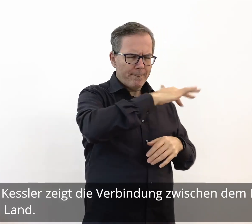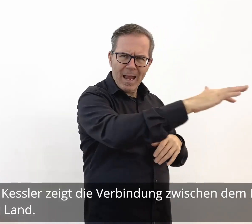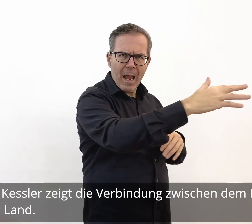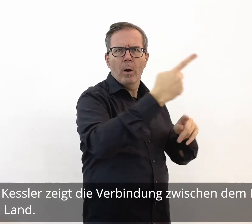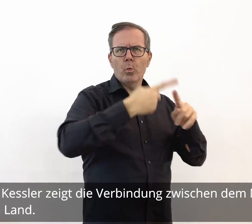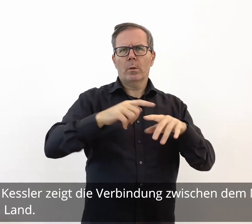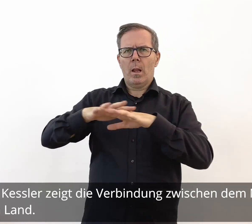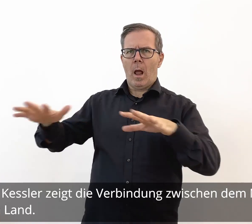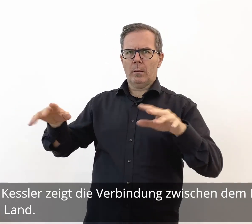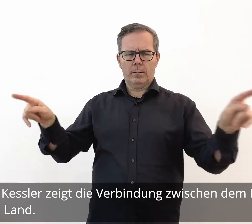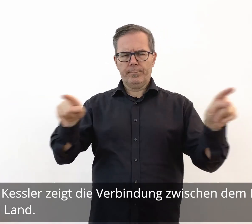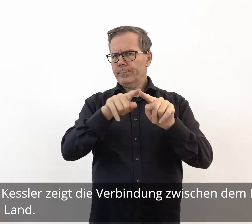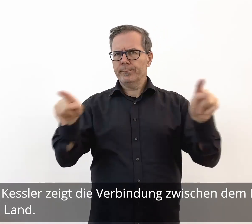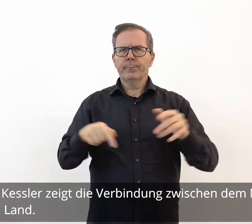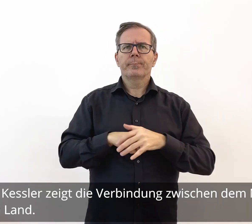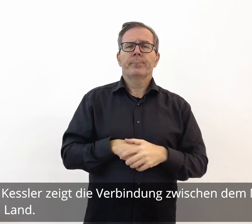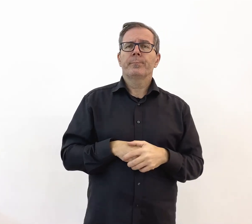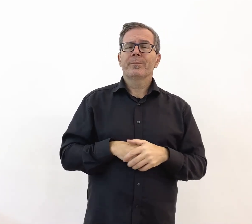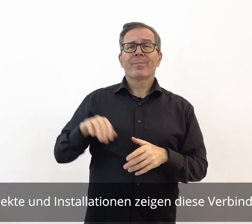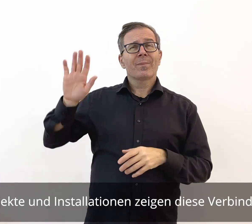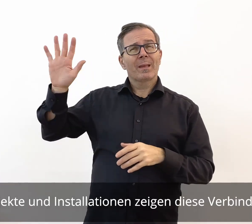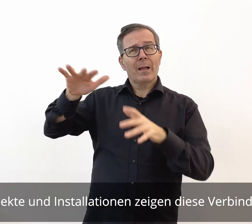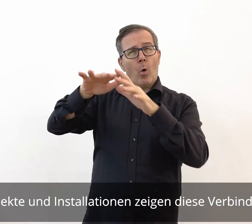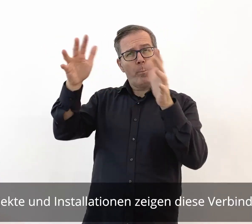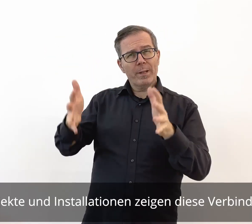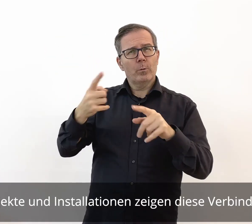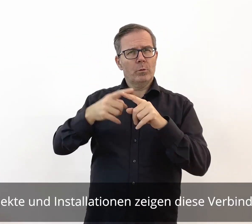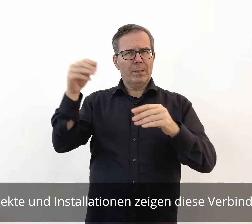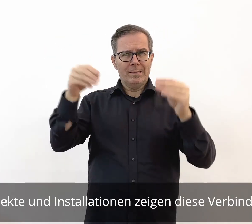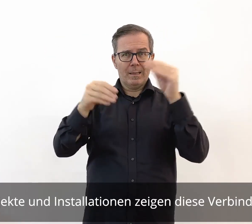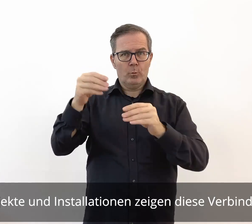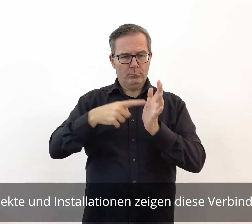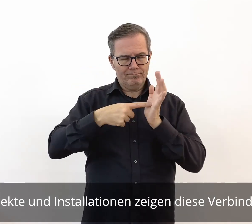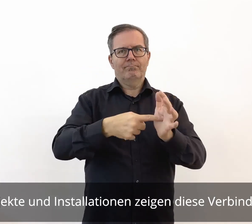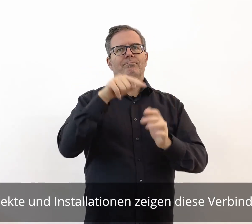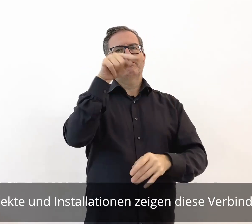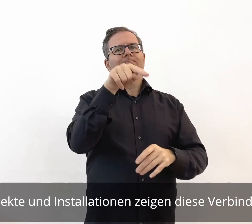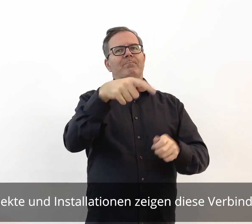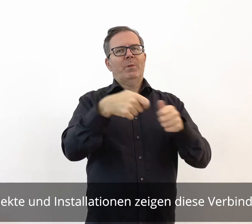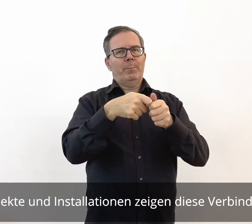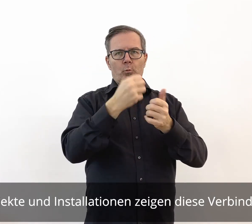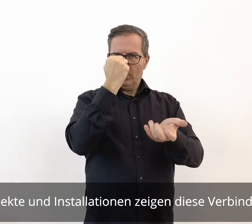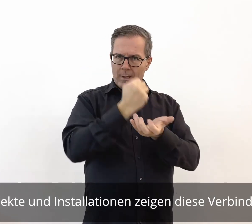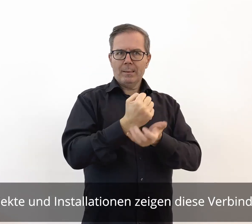dem Meer und dem Land. Ihre Objekte und Installationen zeigen diese Verbindung.